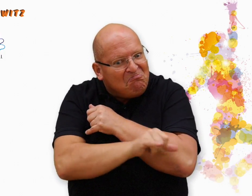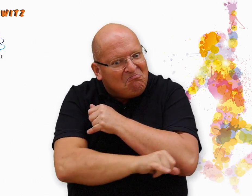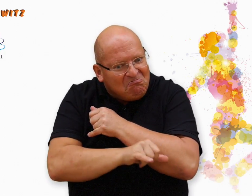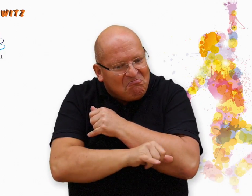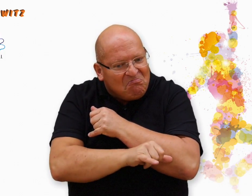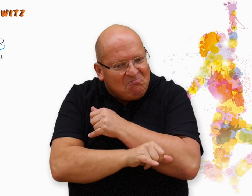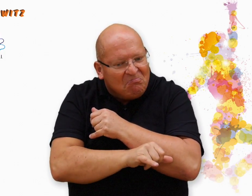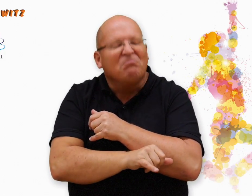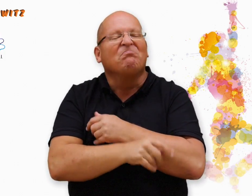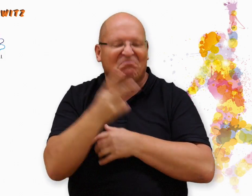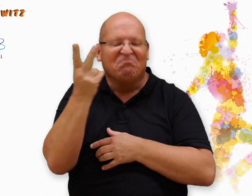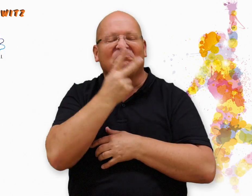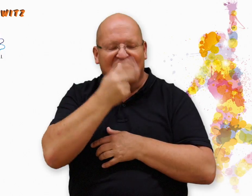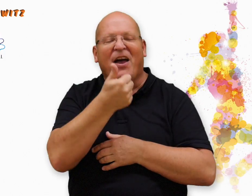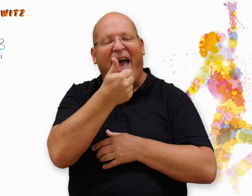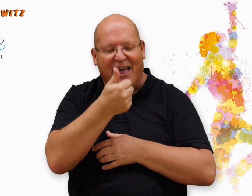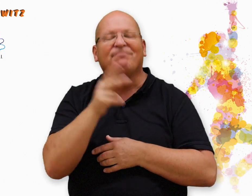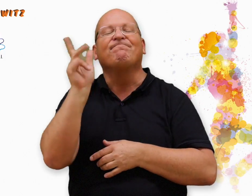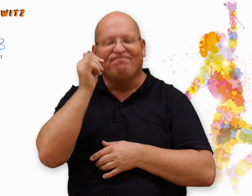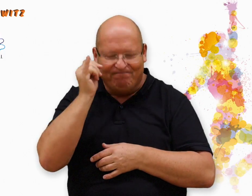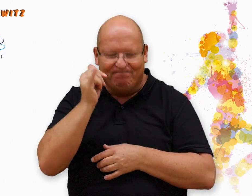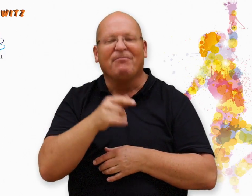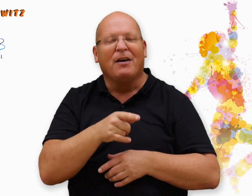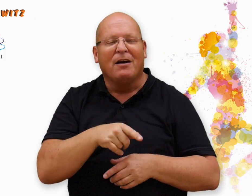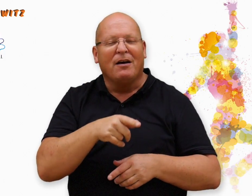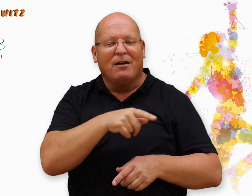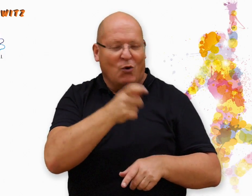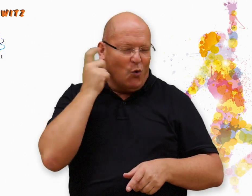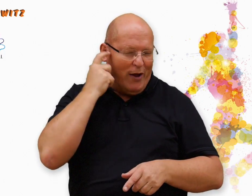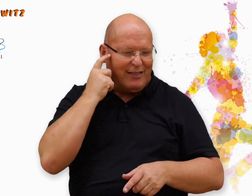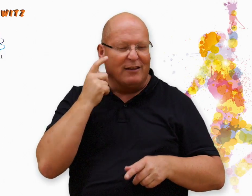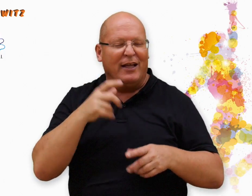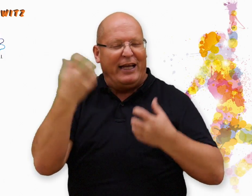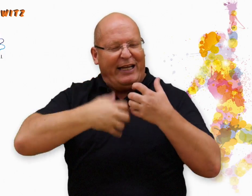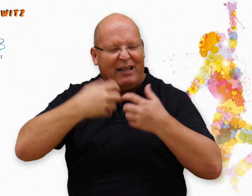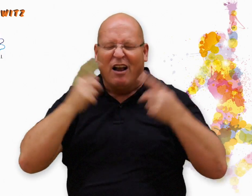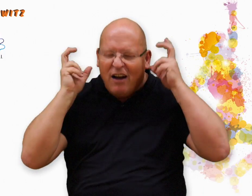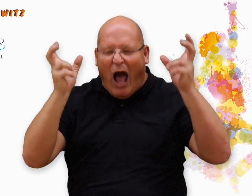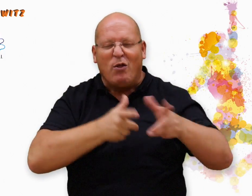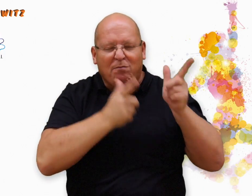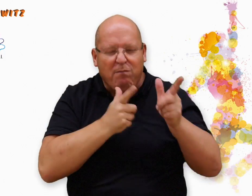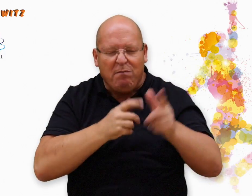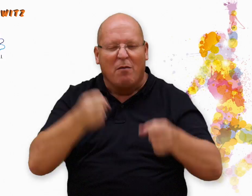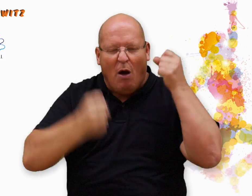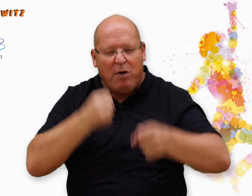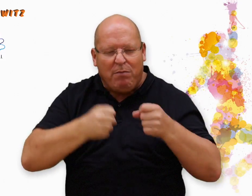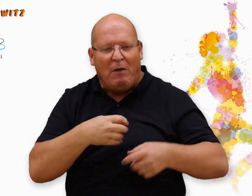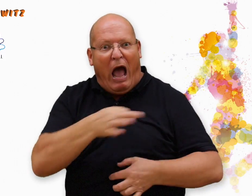Ein Wissenschaftler erklärt, dass der hörende Soldat so große Angst vor dem Krieg hat und nicht in